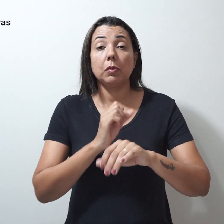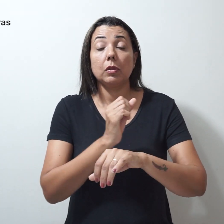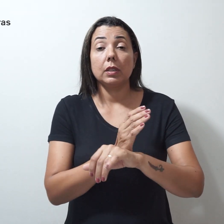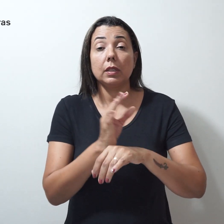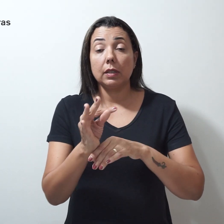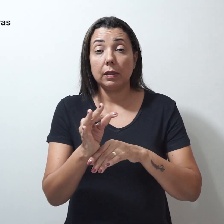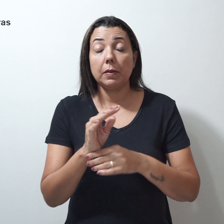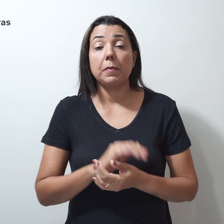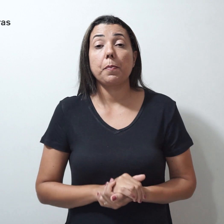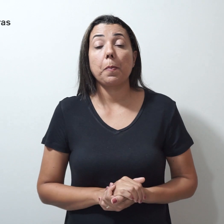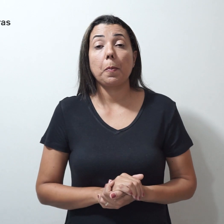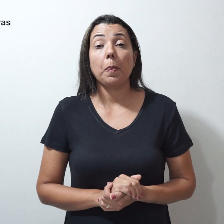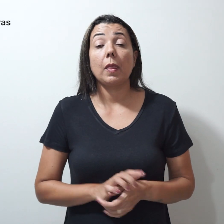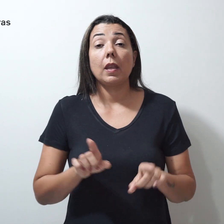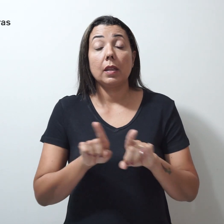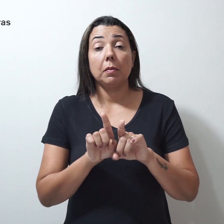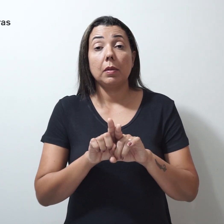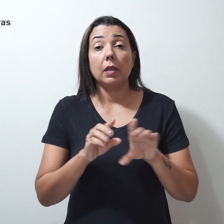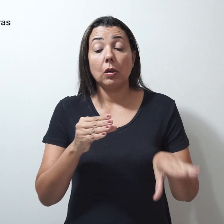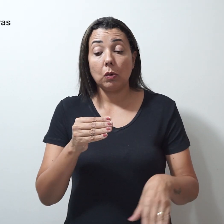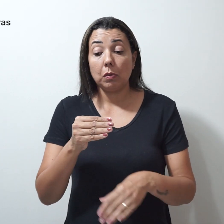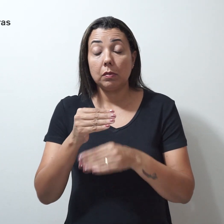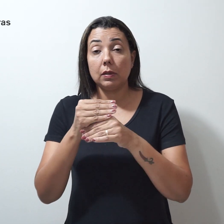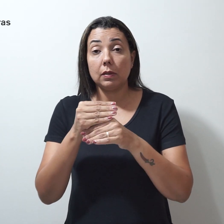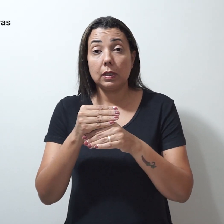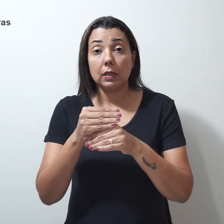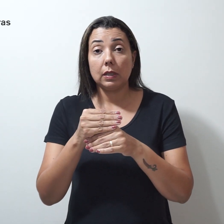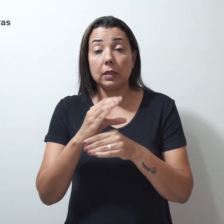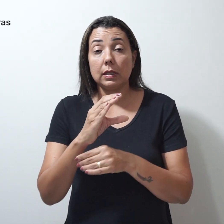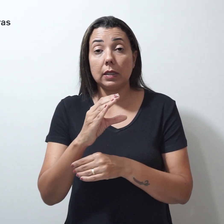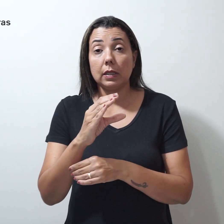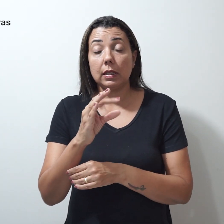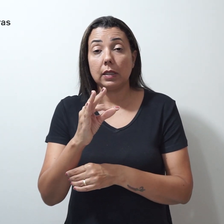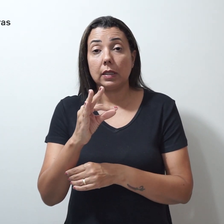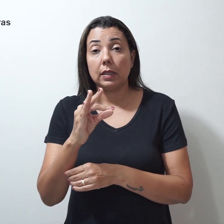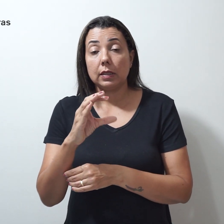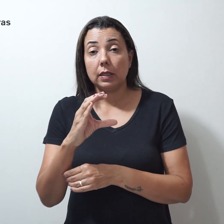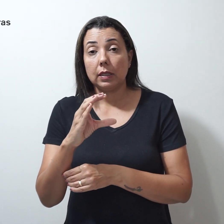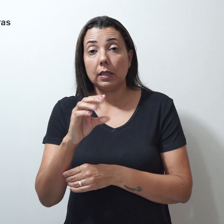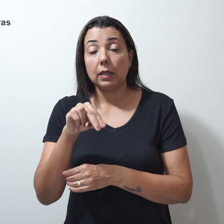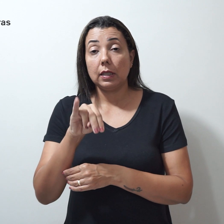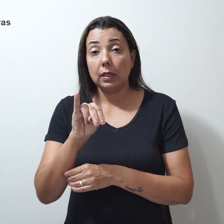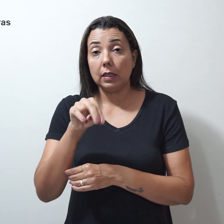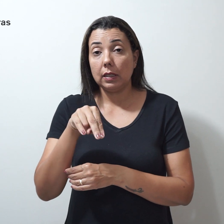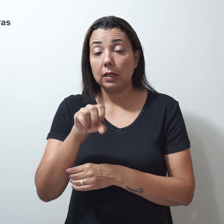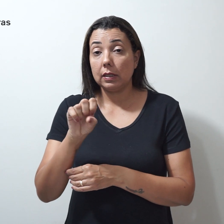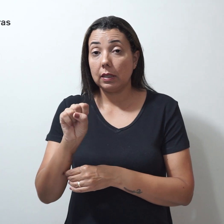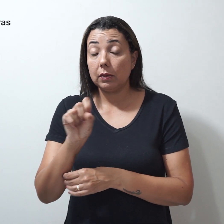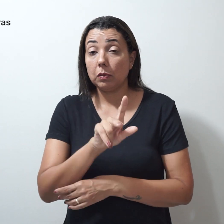temporária e anexar a CTC do INSS. O professor deve